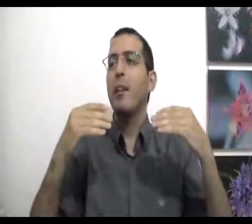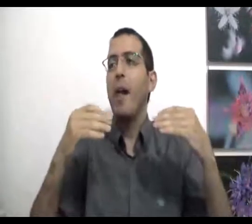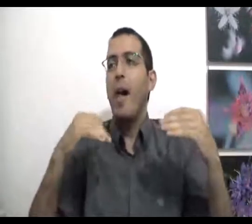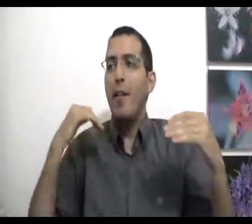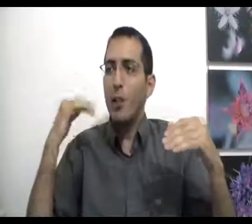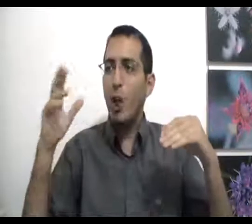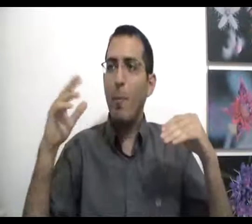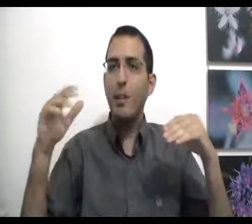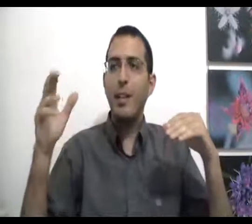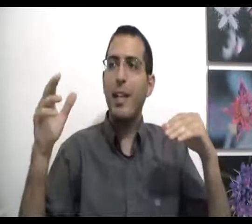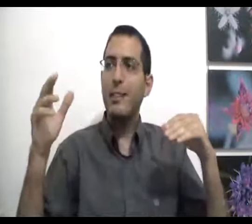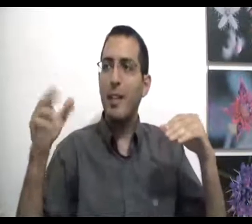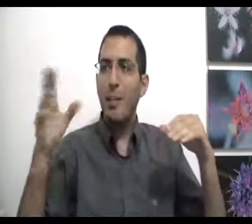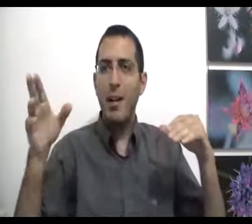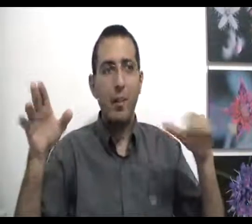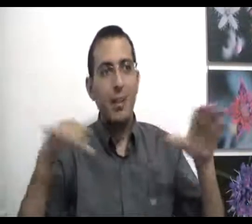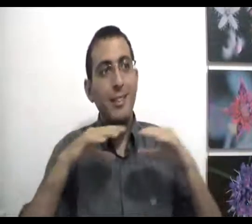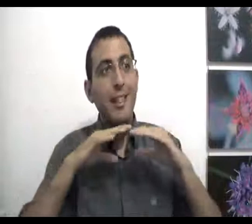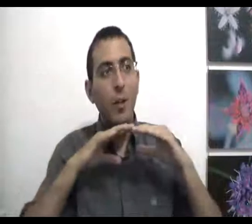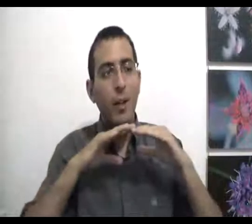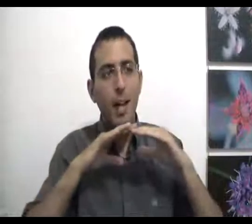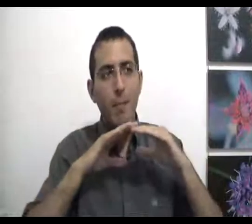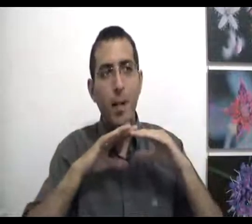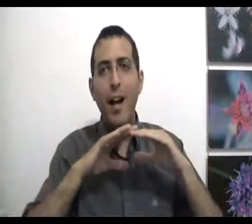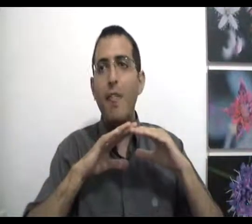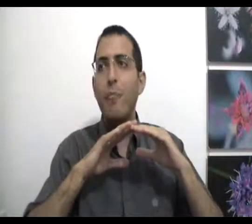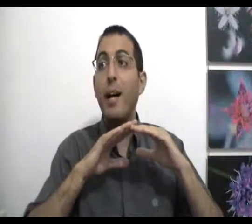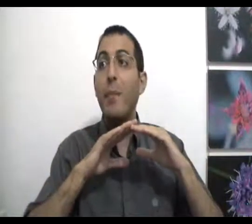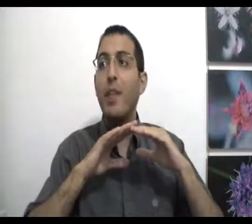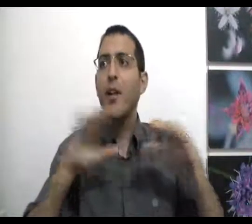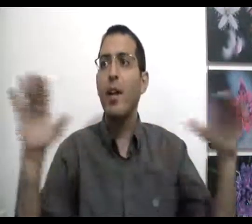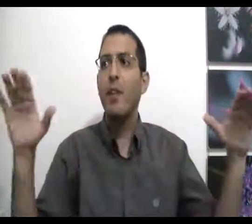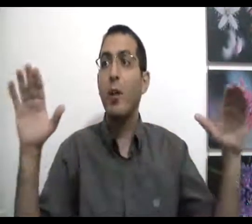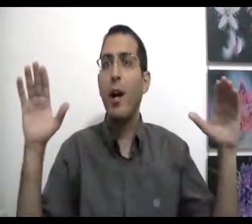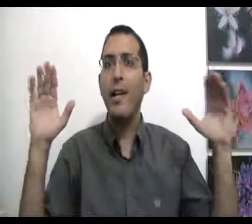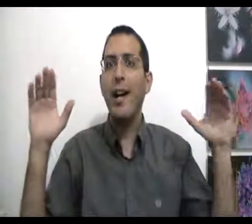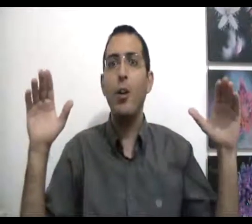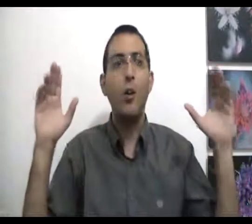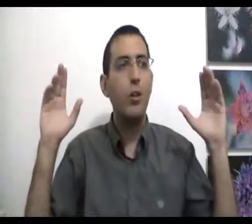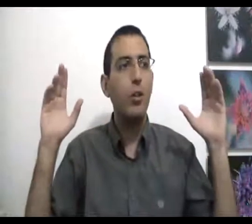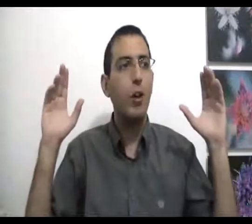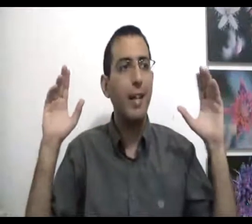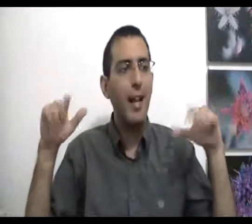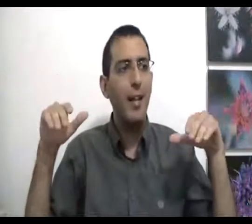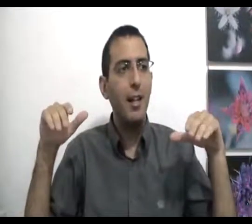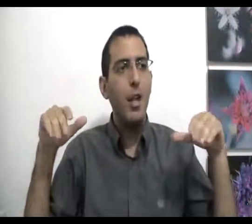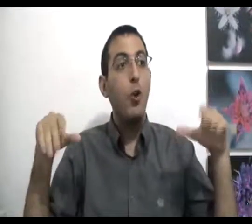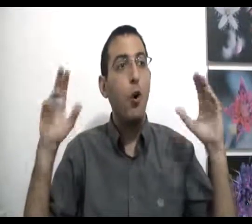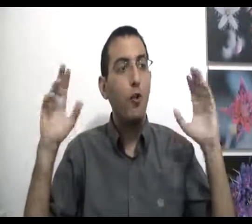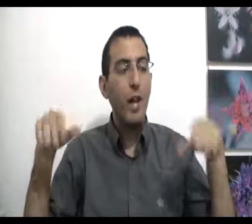אבל כל מה שנקרא אצל אדם אהבה זה לעולם אף פעם נבר עבר לא היה לא היה לא הווה